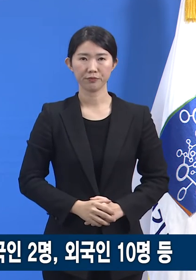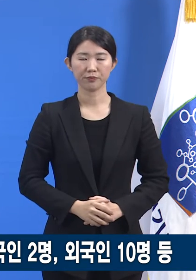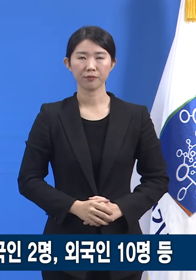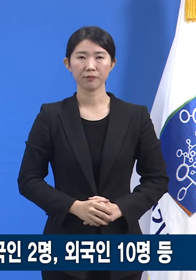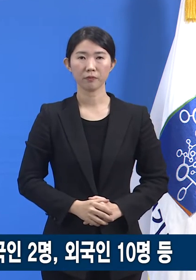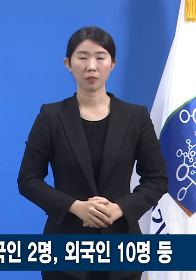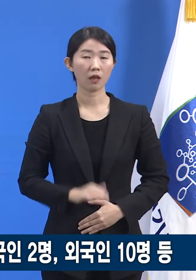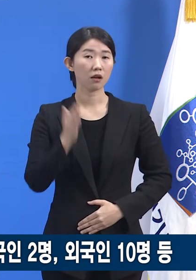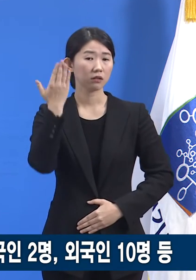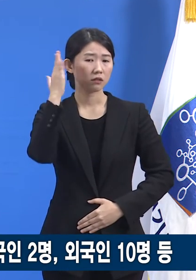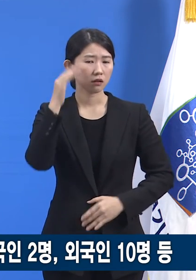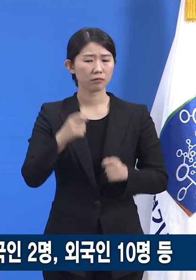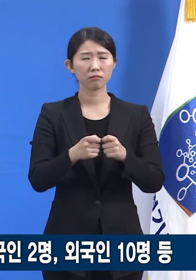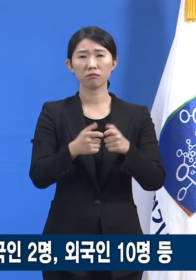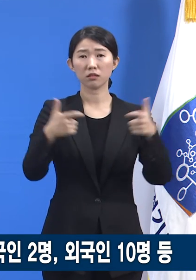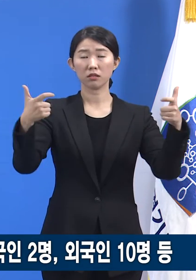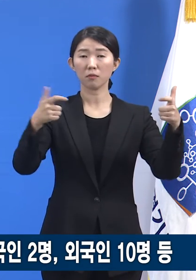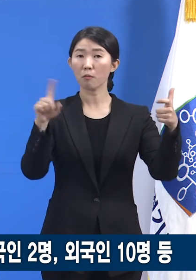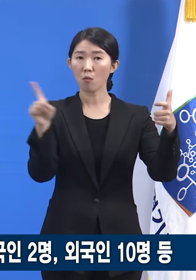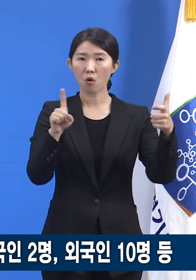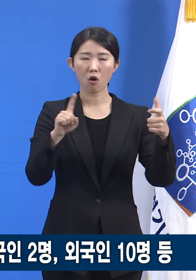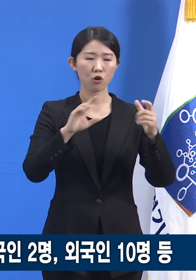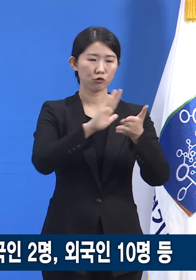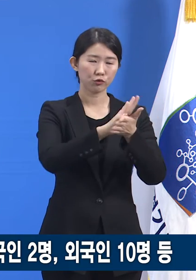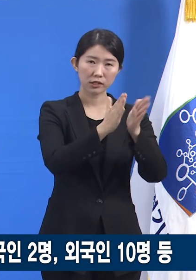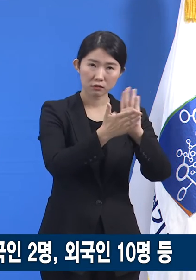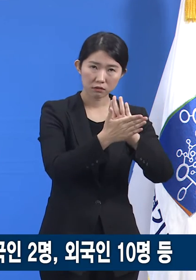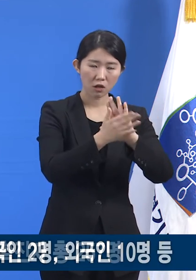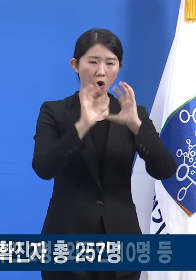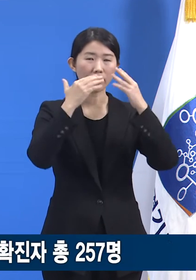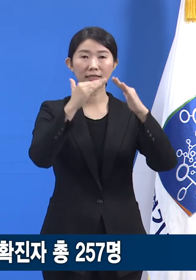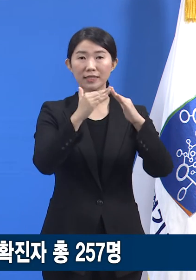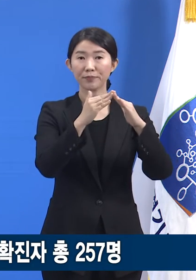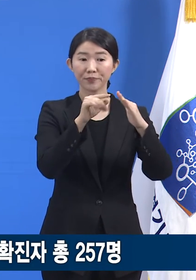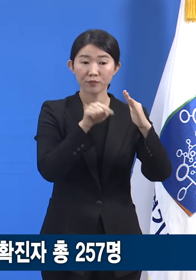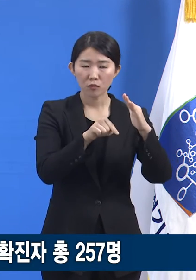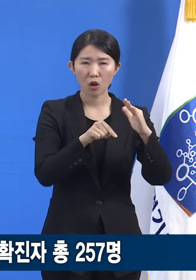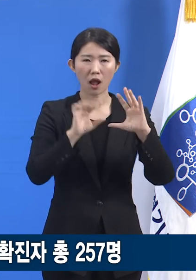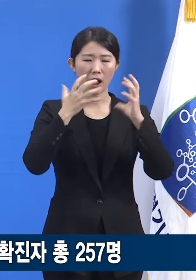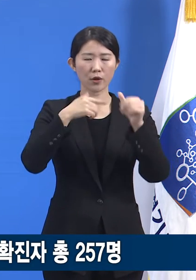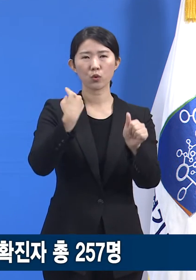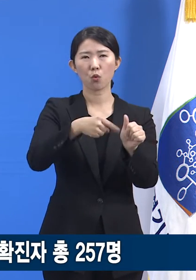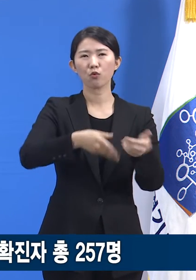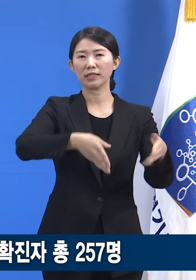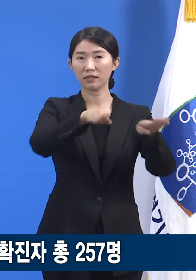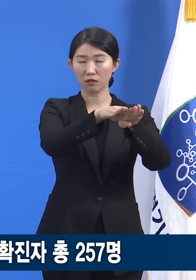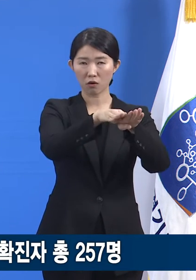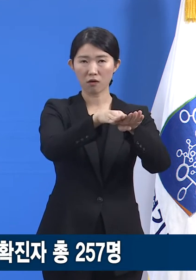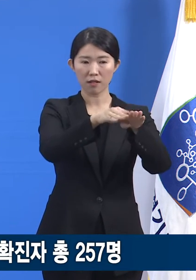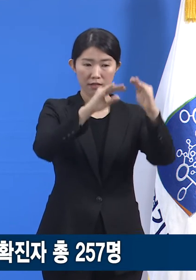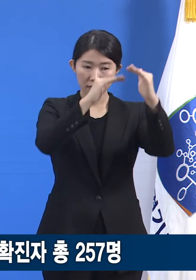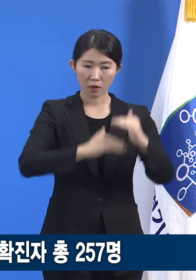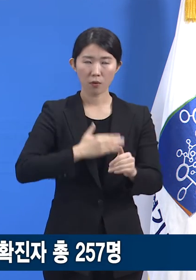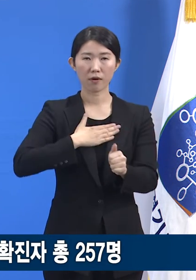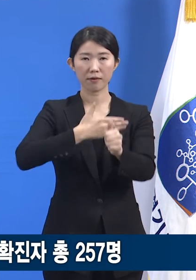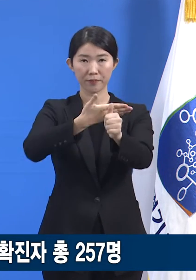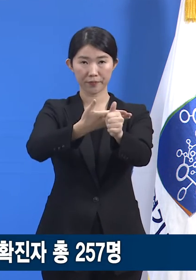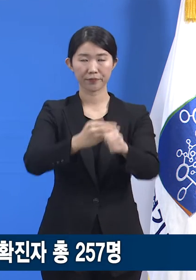최근 증가하고 있는 유치원 어린이집 등 유아교육시설 관련 확진 상황에 대해 말씀드립니다.